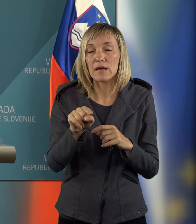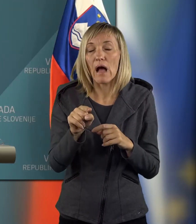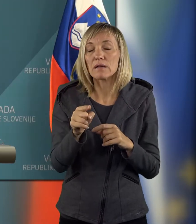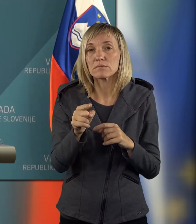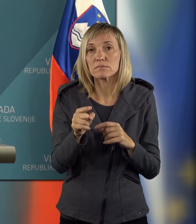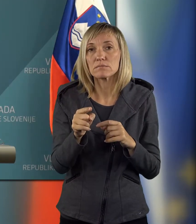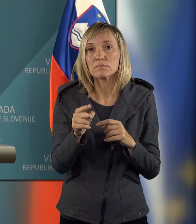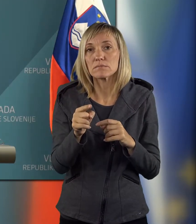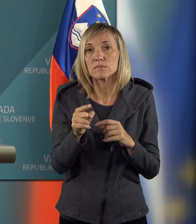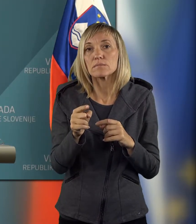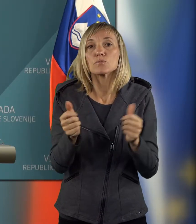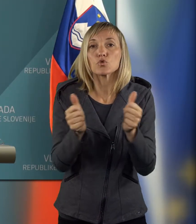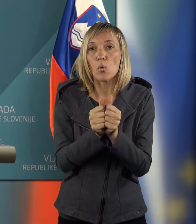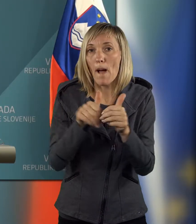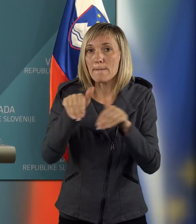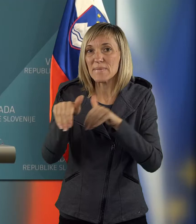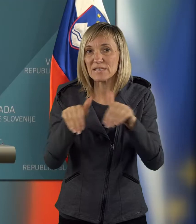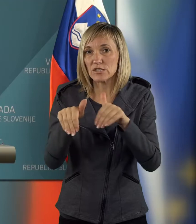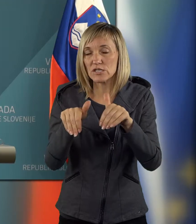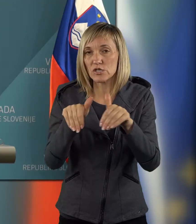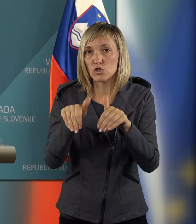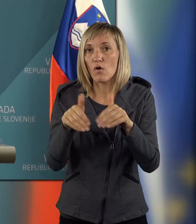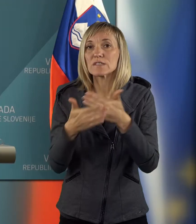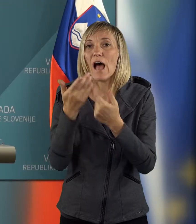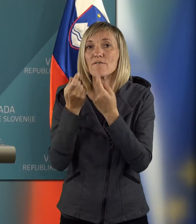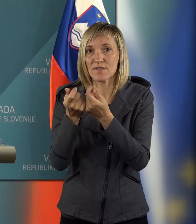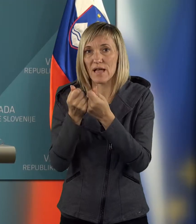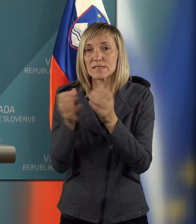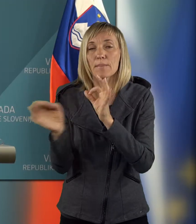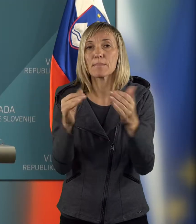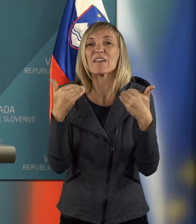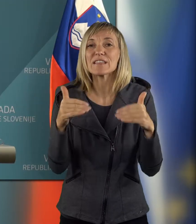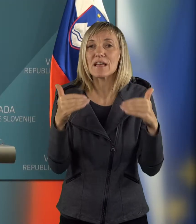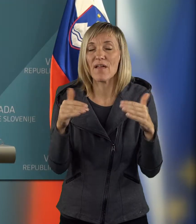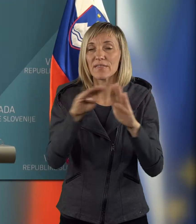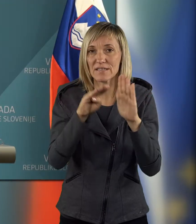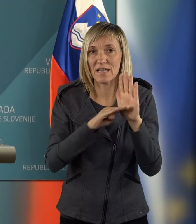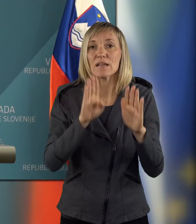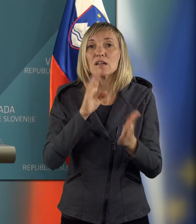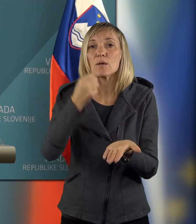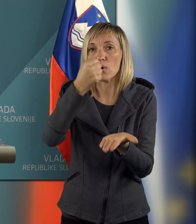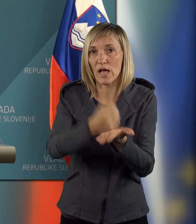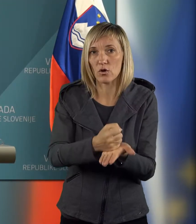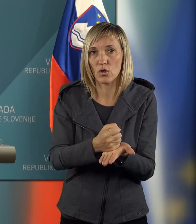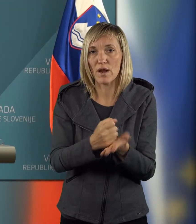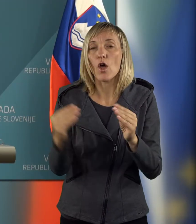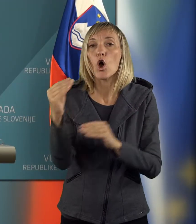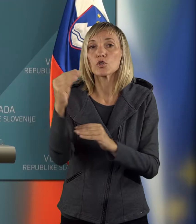ministrstvom za finance pripravljamo za te namene interventni zakon, s katerim bo zagotovljen